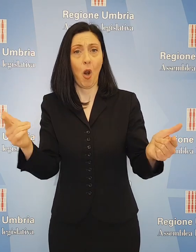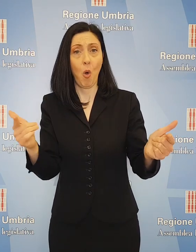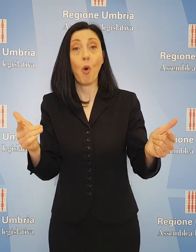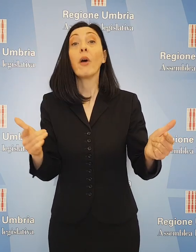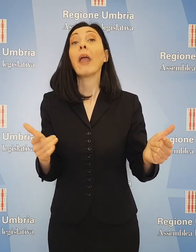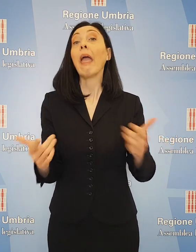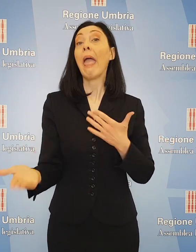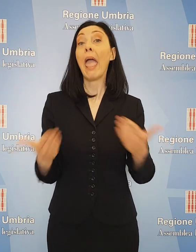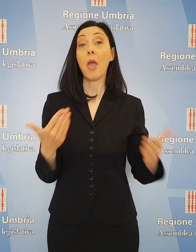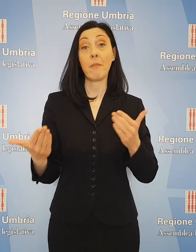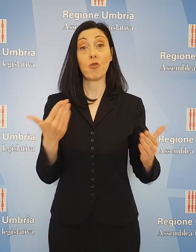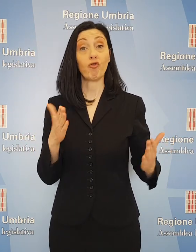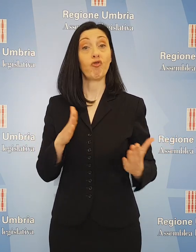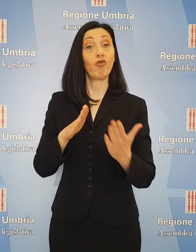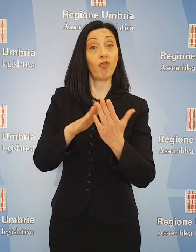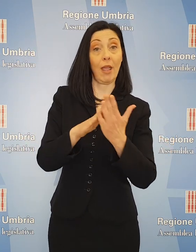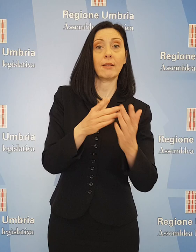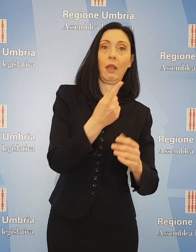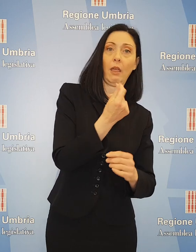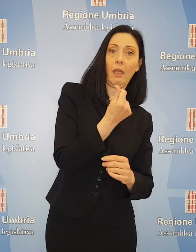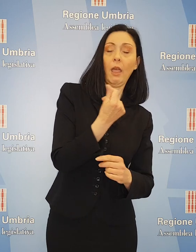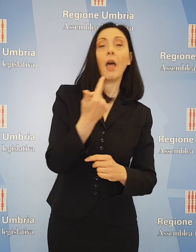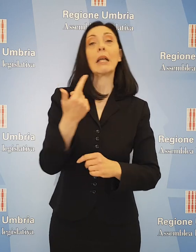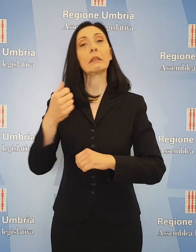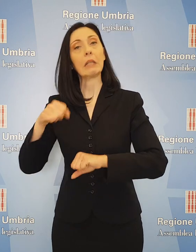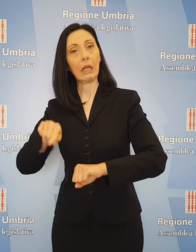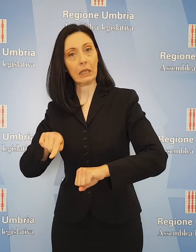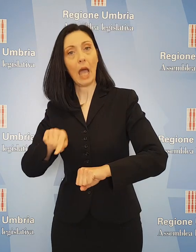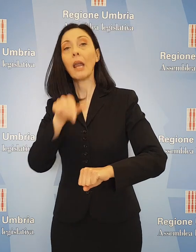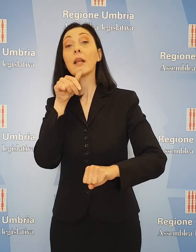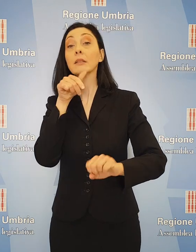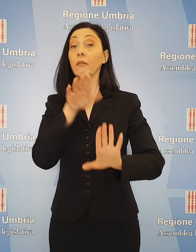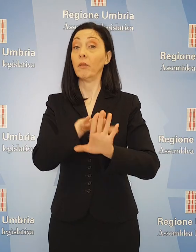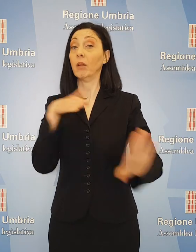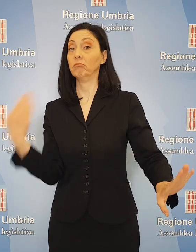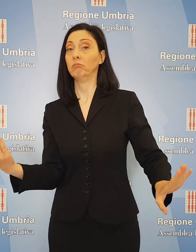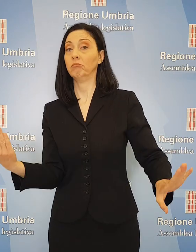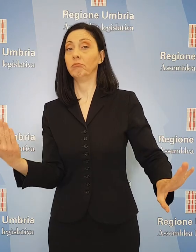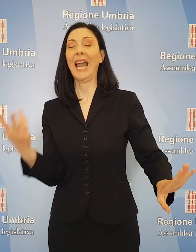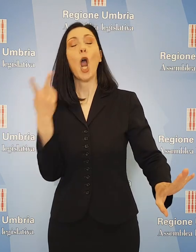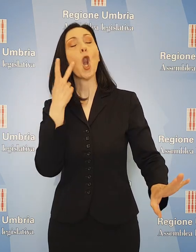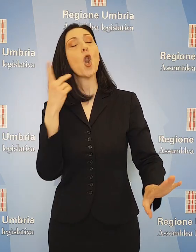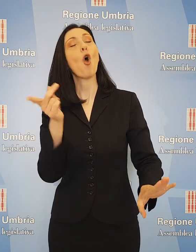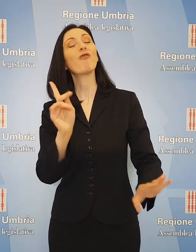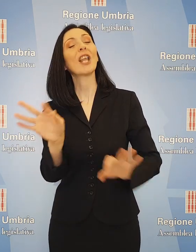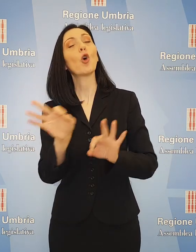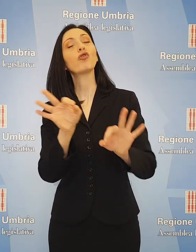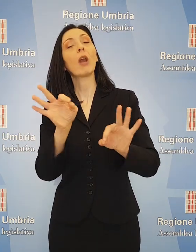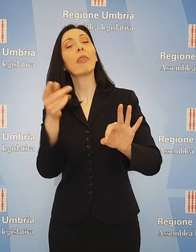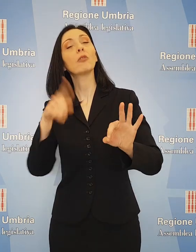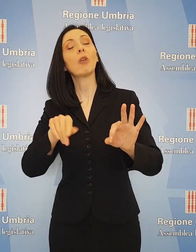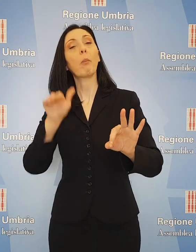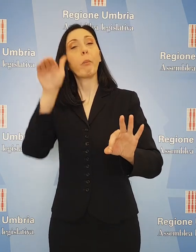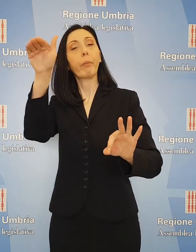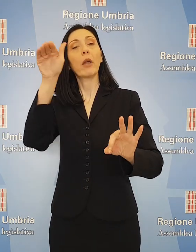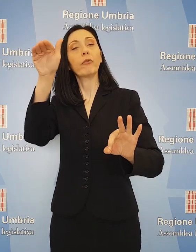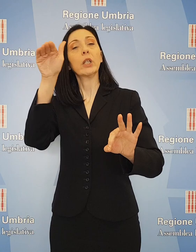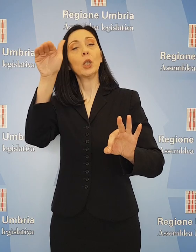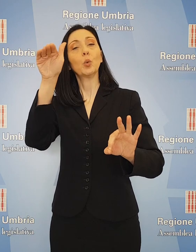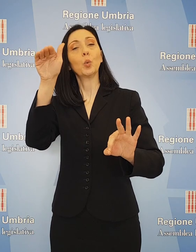Per affrontare questa emergenza sanitaria ed economica, ha detto, serviva un cambio di passo. Non vedo una strategia per il futuro coerente